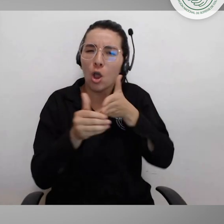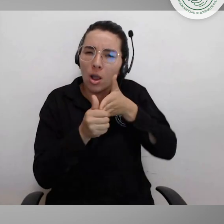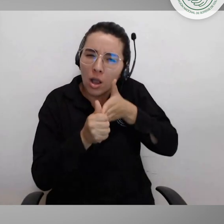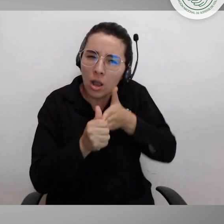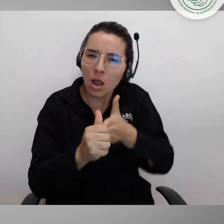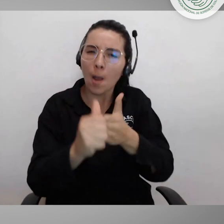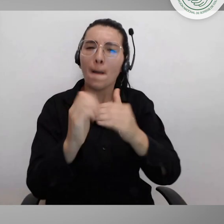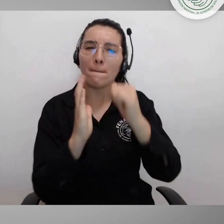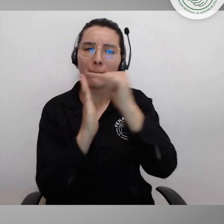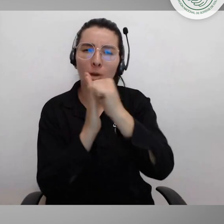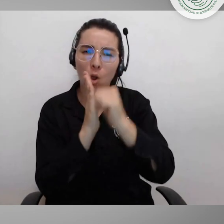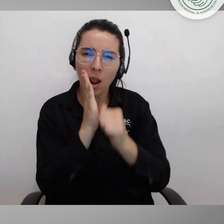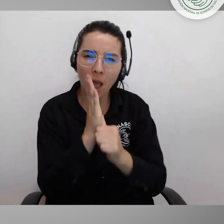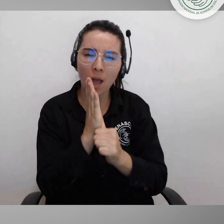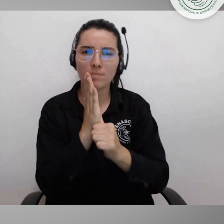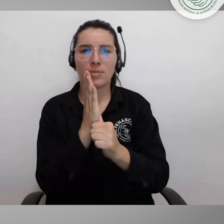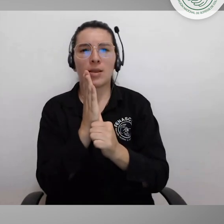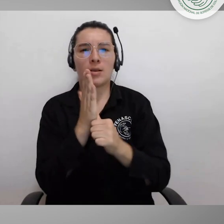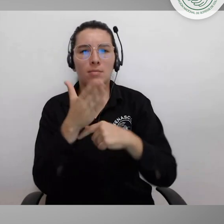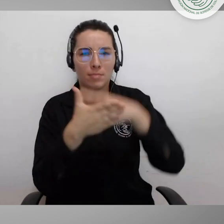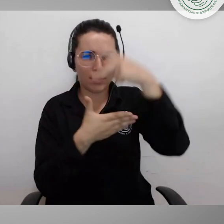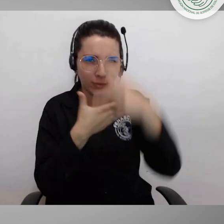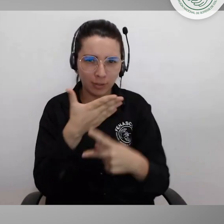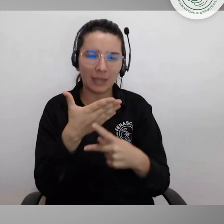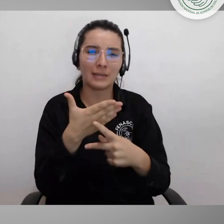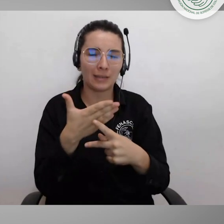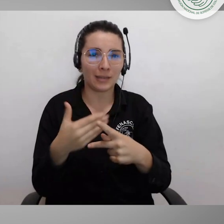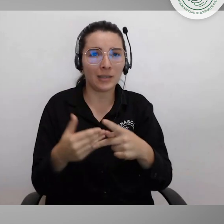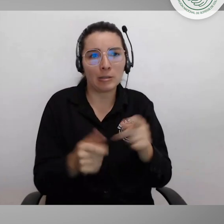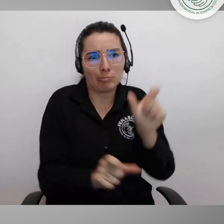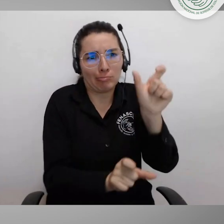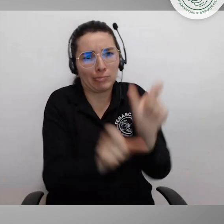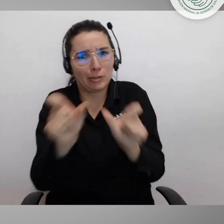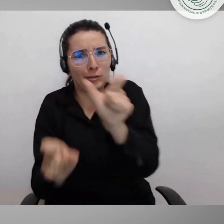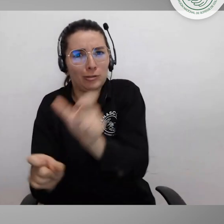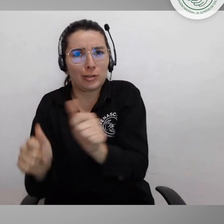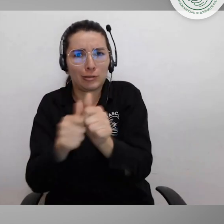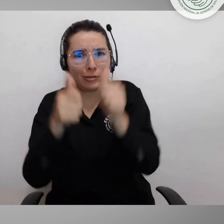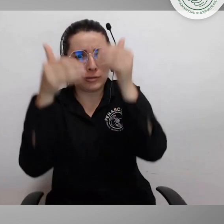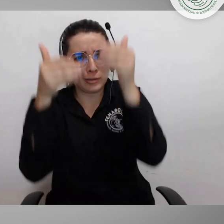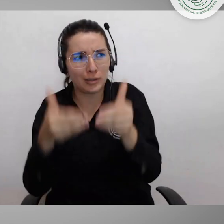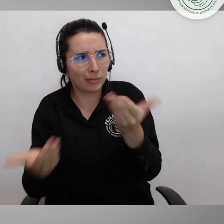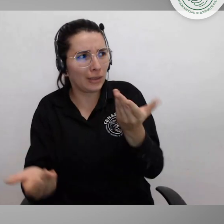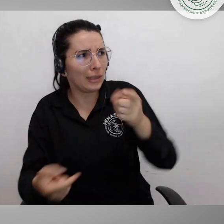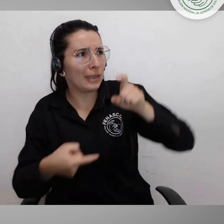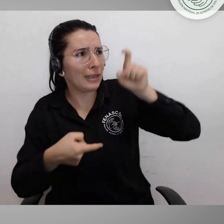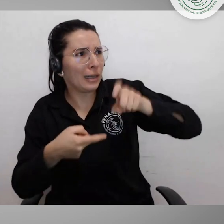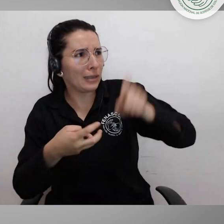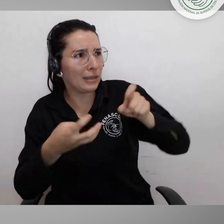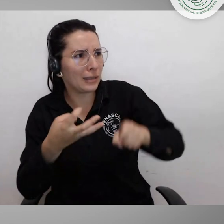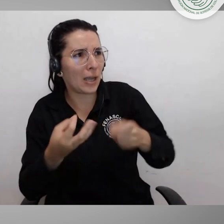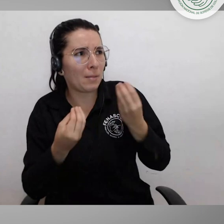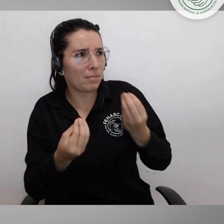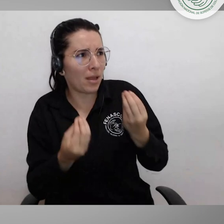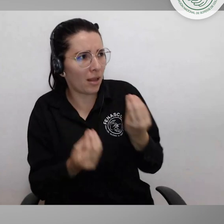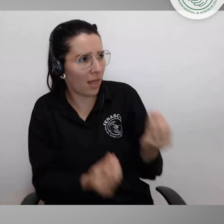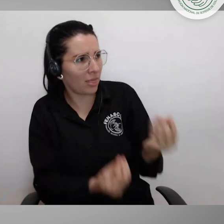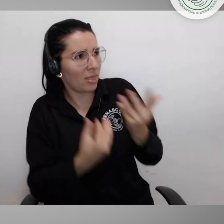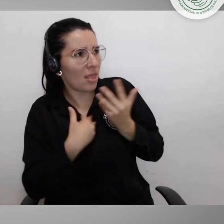avances, pero que establezca los mecanismos claros de las políticas, programas y proyectos que